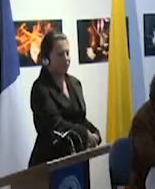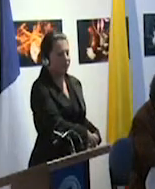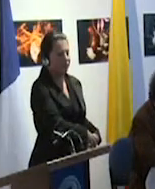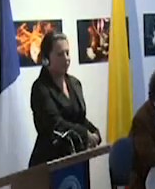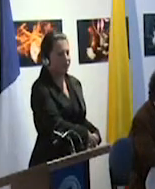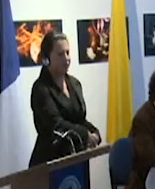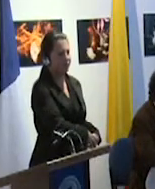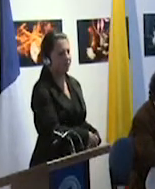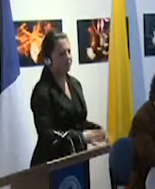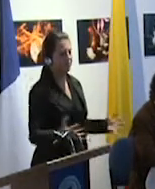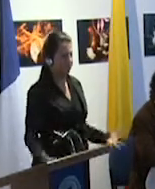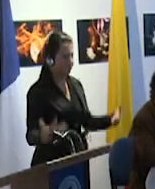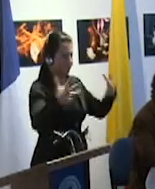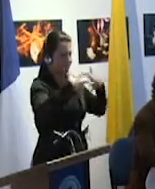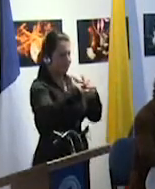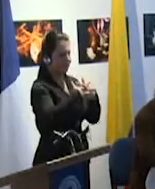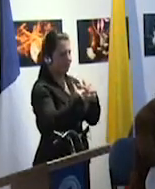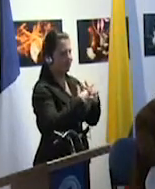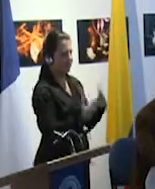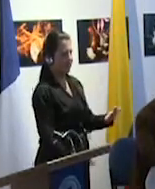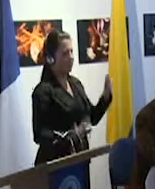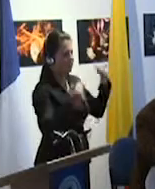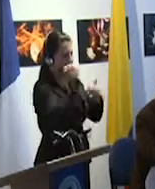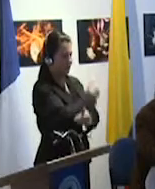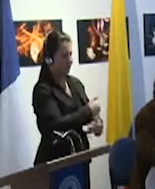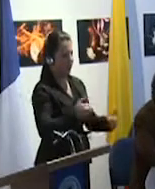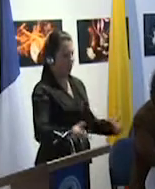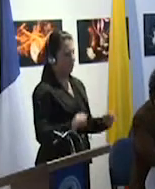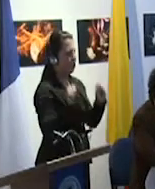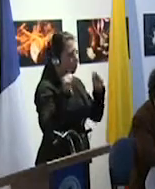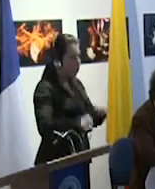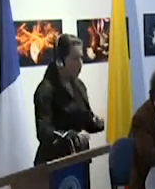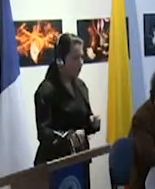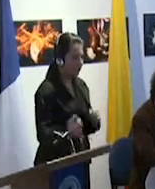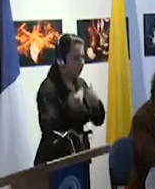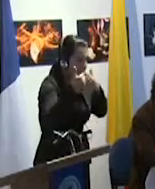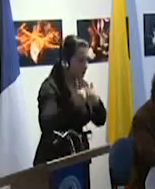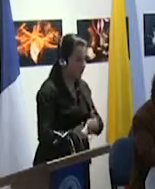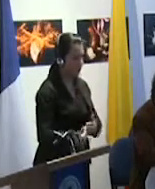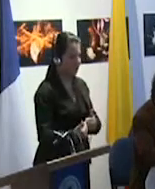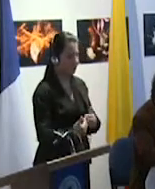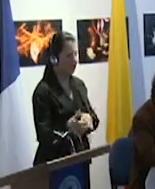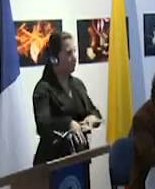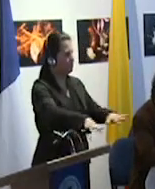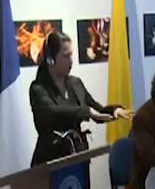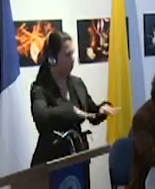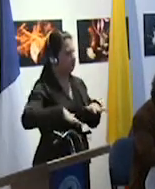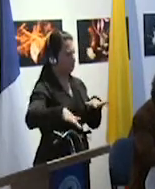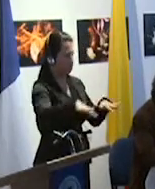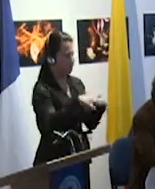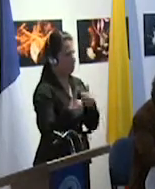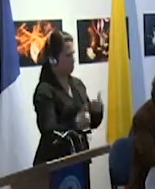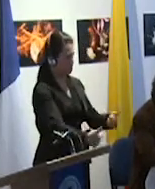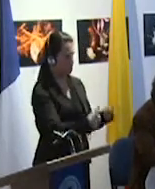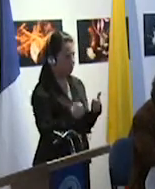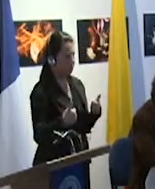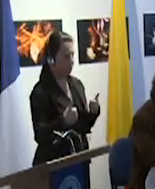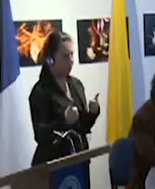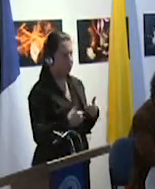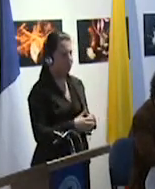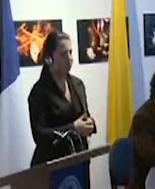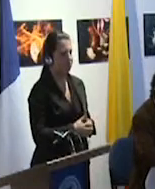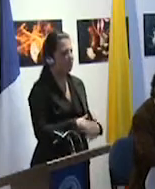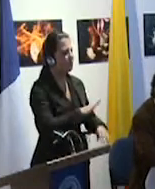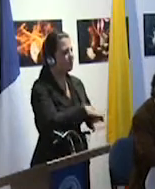una educación en entorno ordinario, común, en la medida en que son